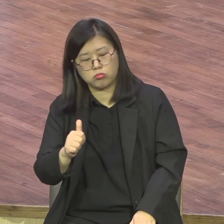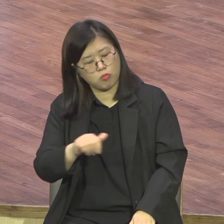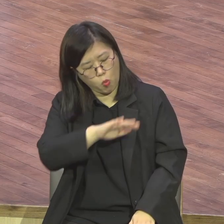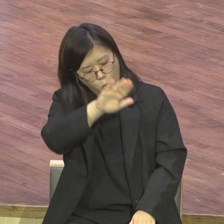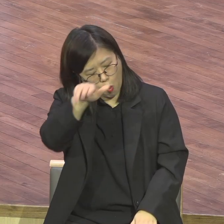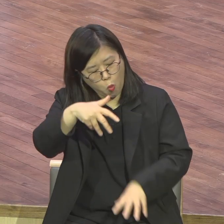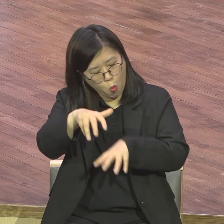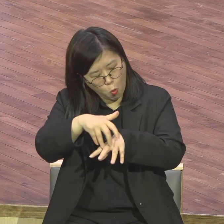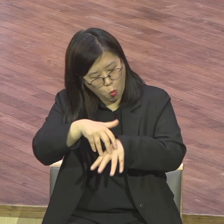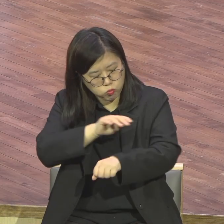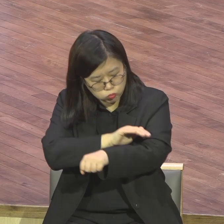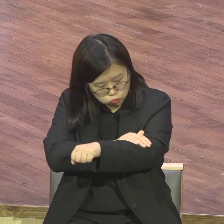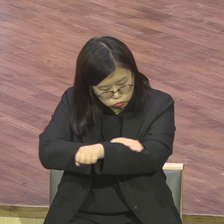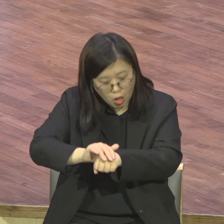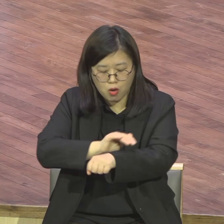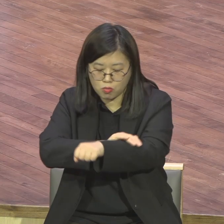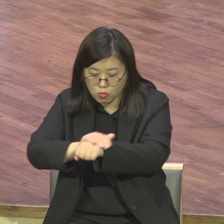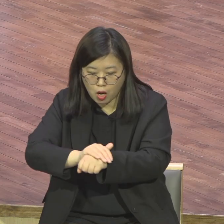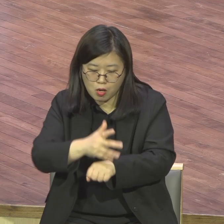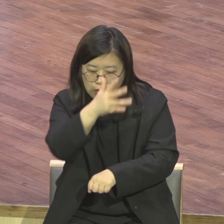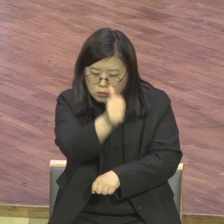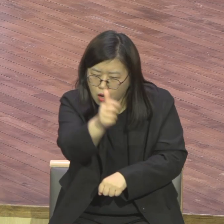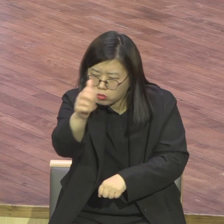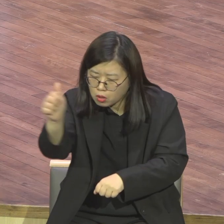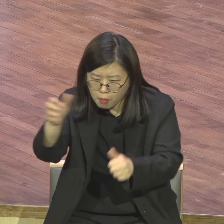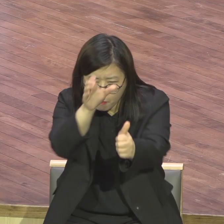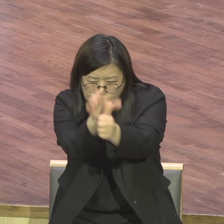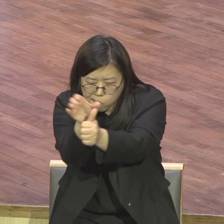완전 보건공동체로 앞장서서 이렇게 의신들 하니까